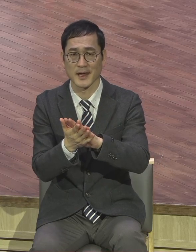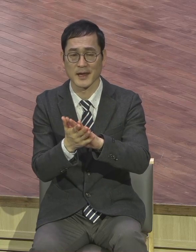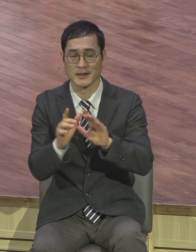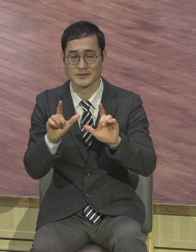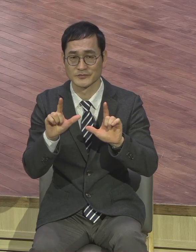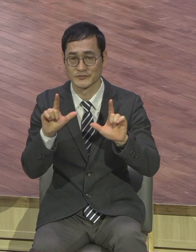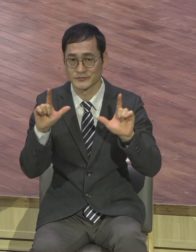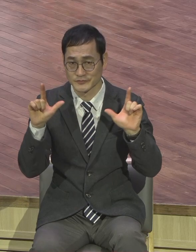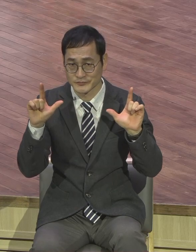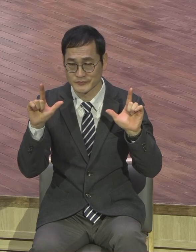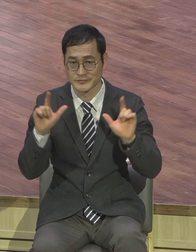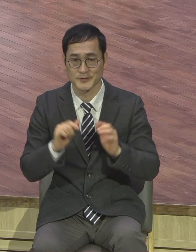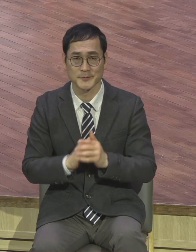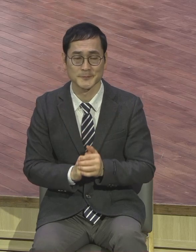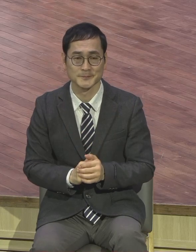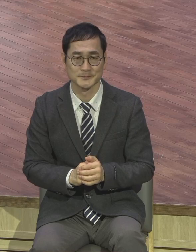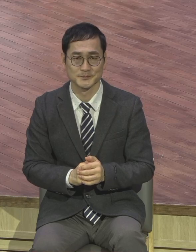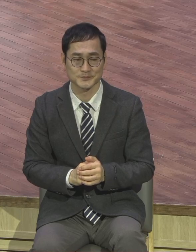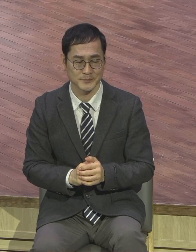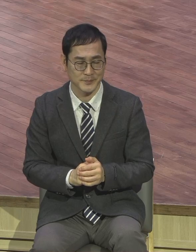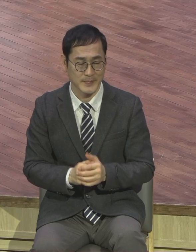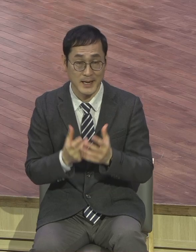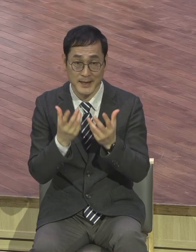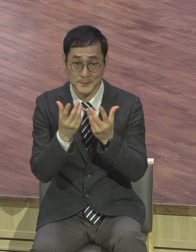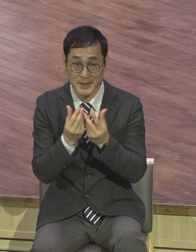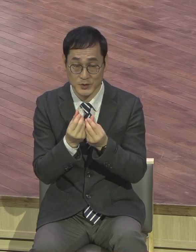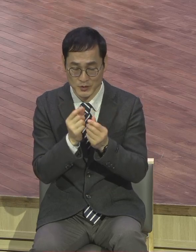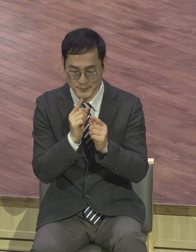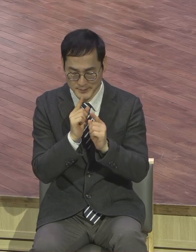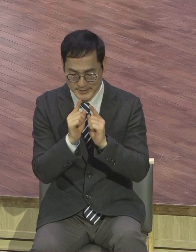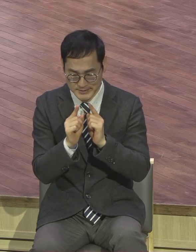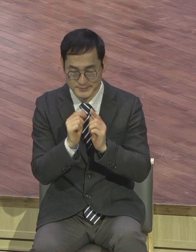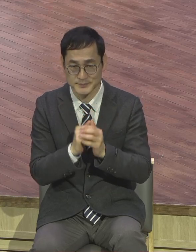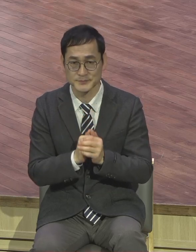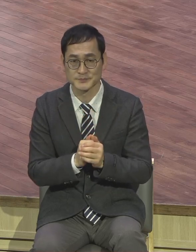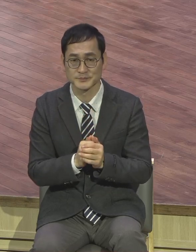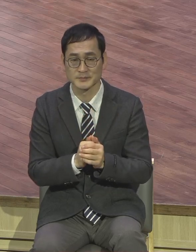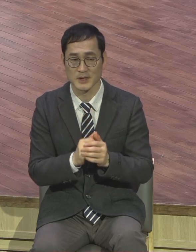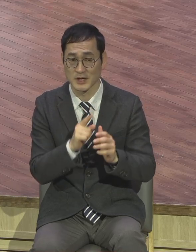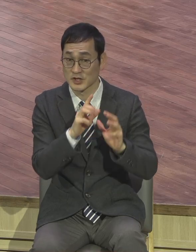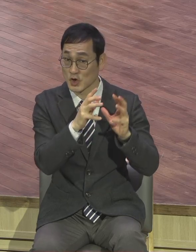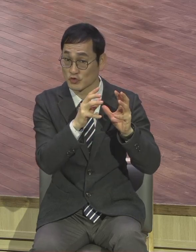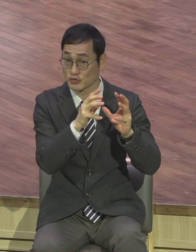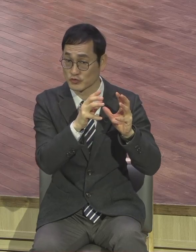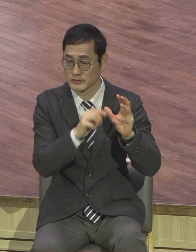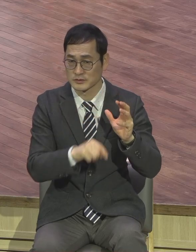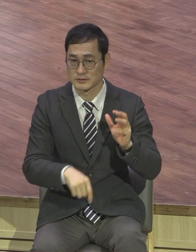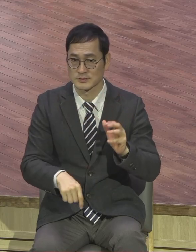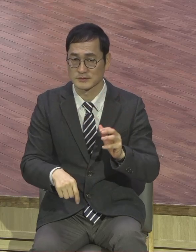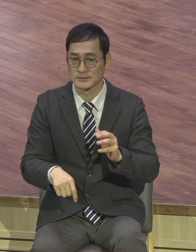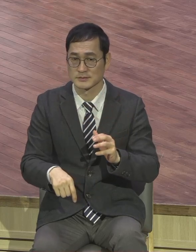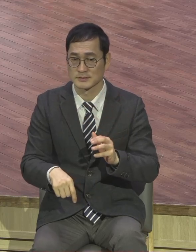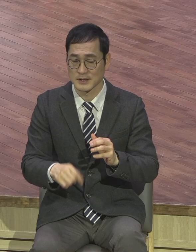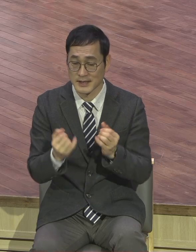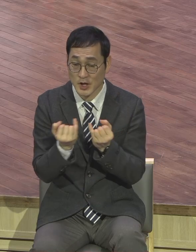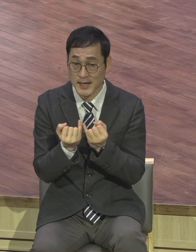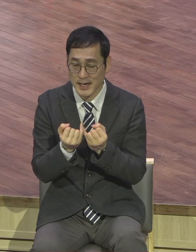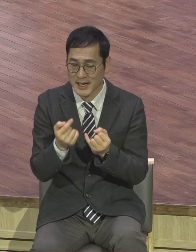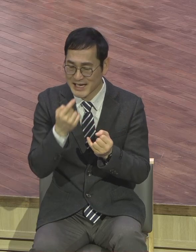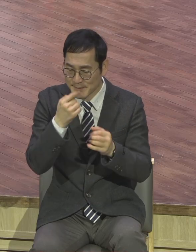33절 봅니다. 또 비유로 말씀하시되 천국은 마치 여자가 가루 서말 속에 갖다 넣어